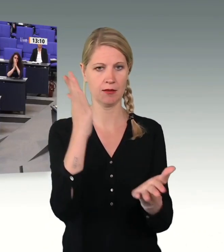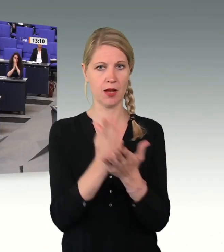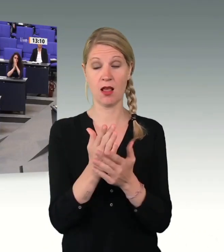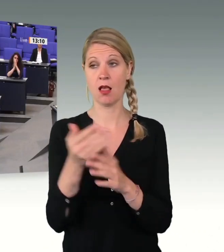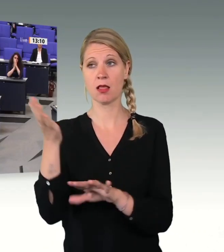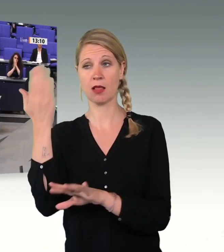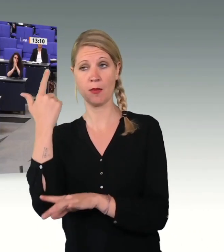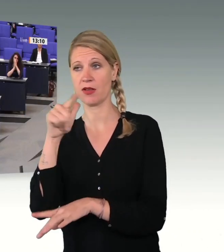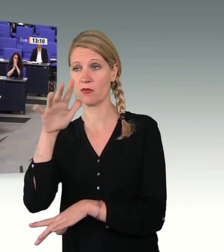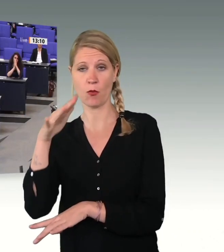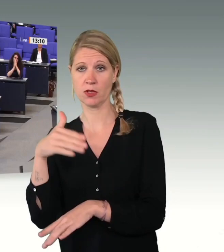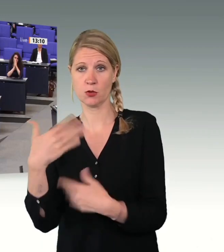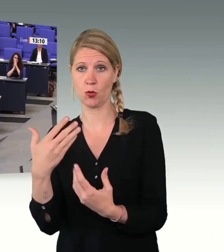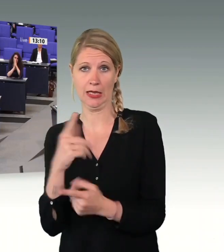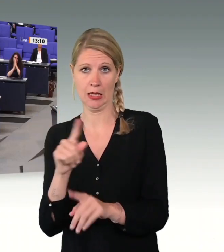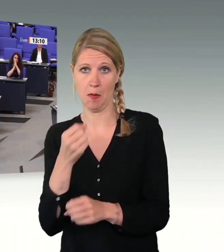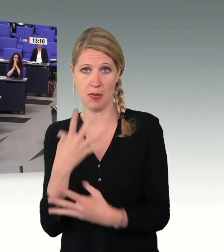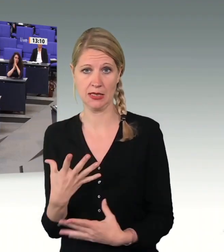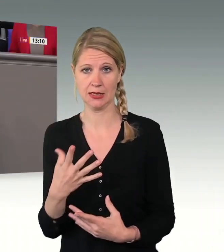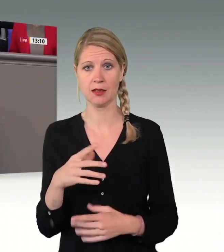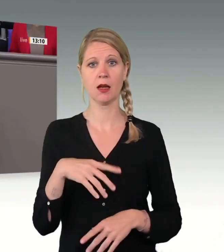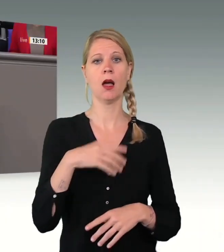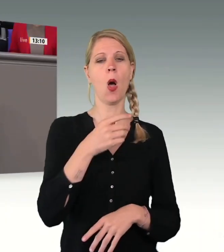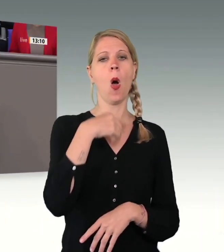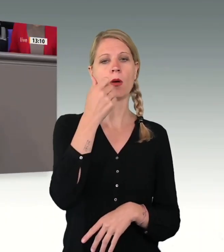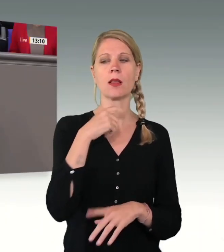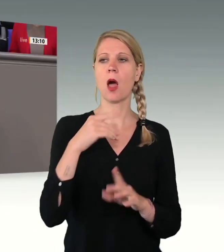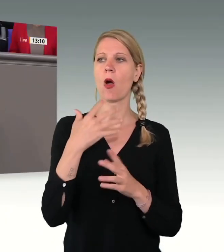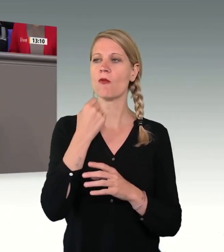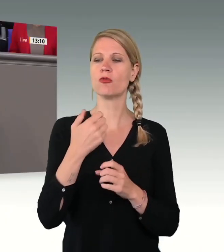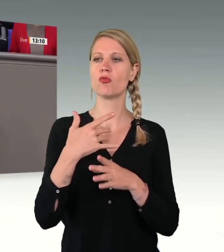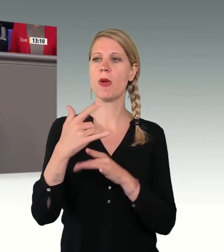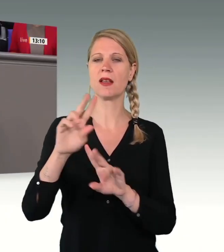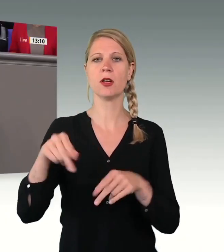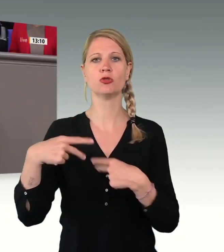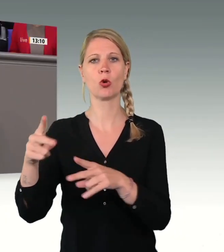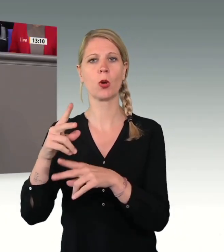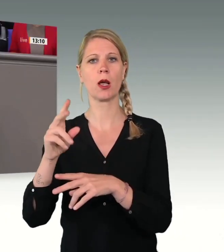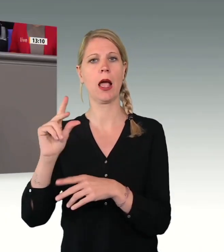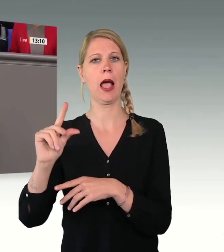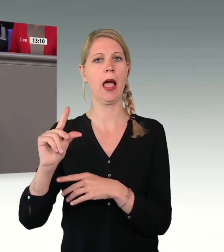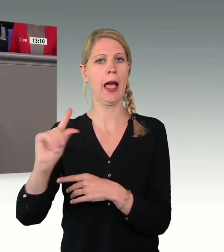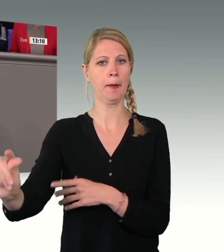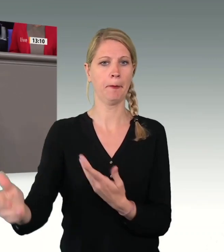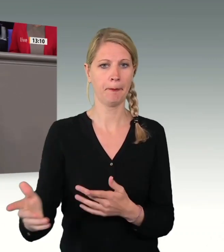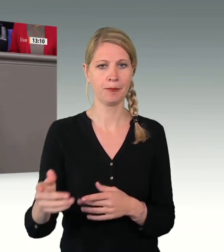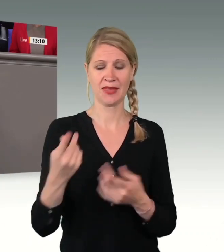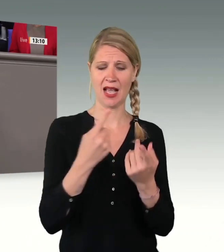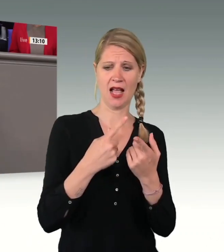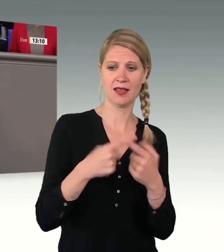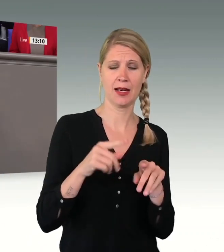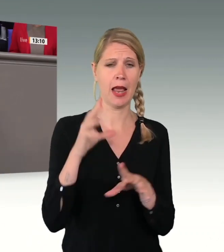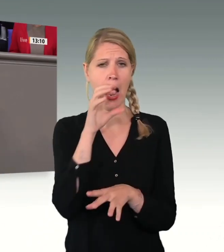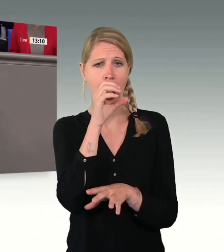wieder zurück wollen in ihre Heimat. Die anderen zogen mit Hilfe krimineller Schleuserbanden über Tausende Kilometer in